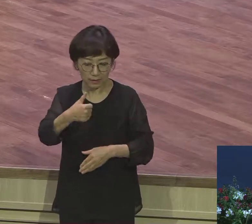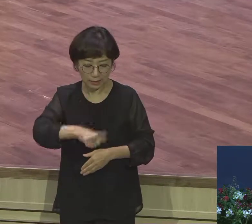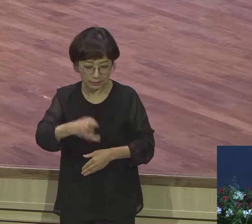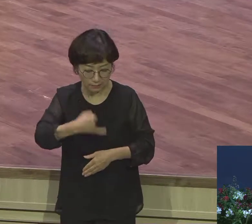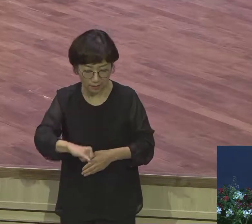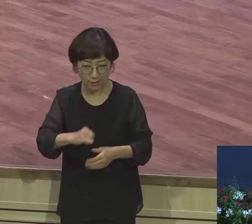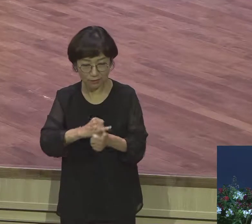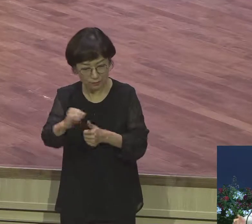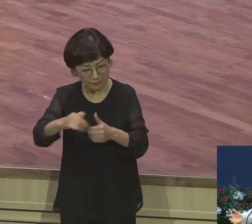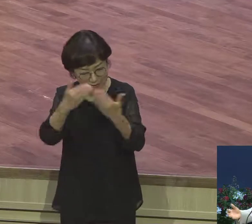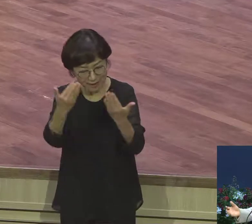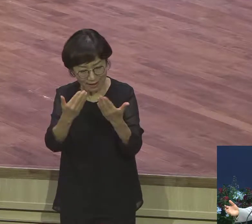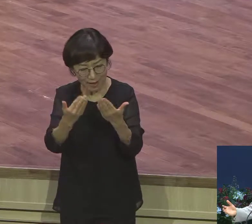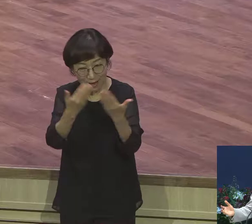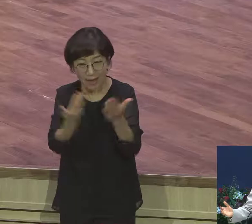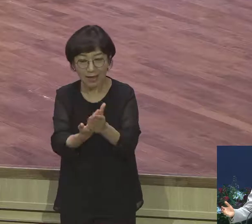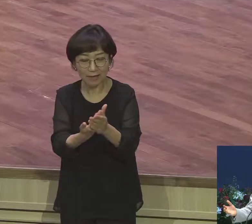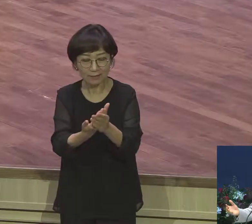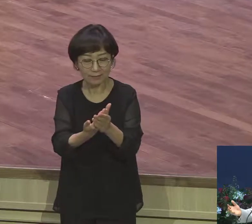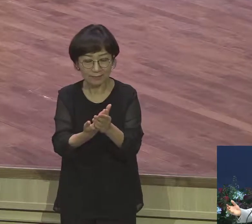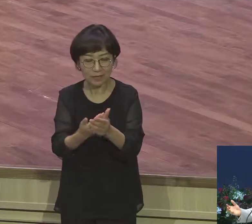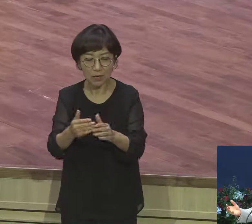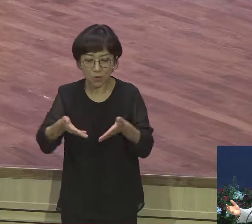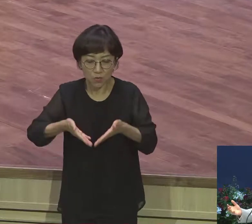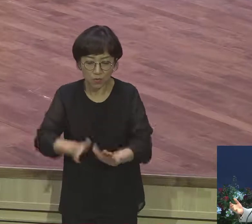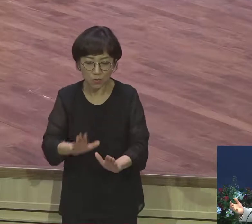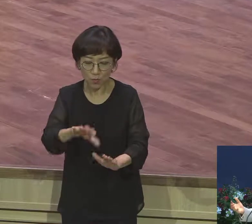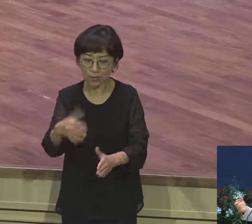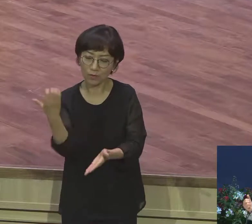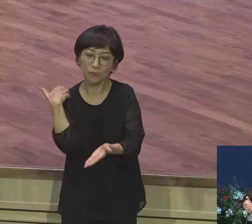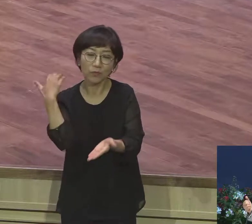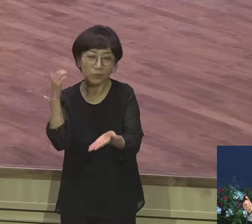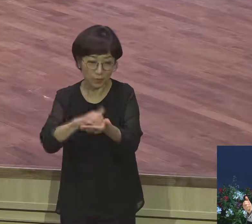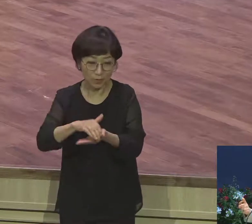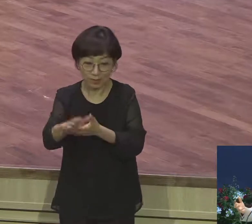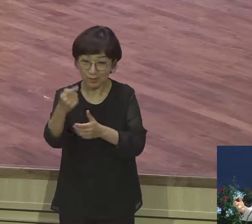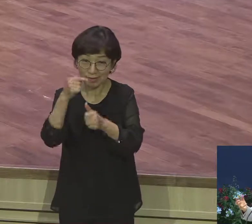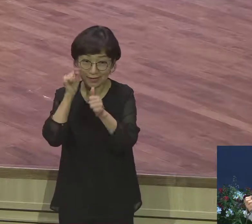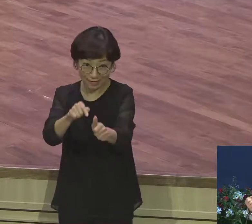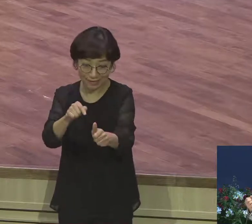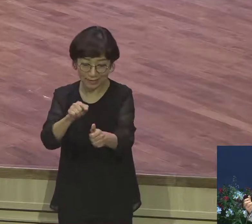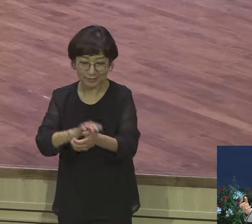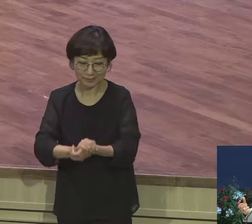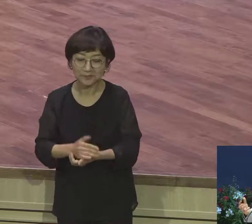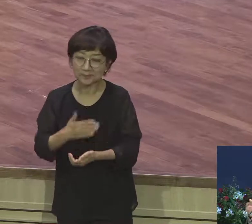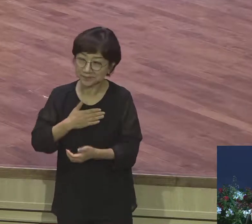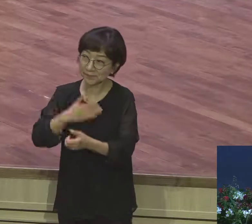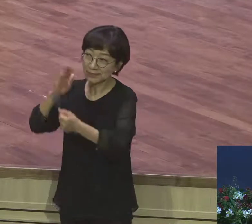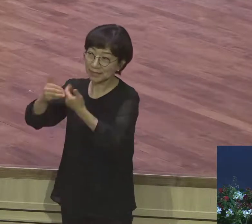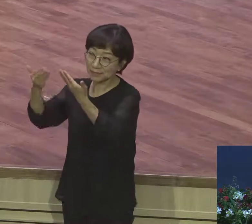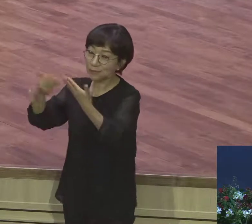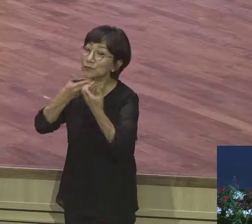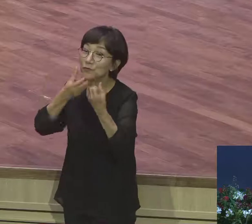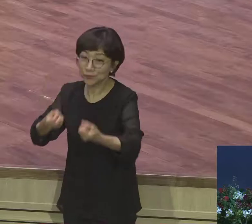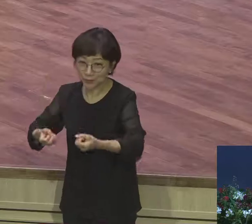하나님이 그동안 20년 동안 주신 그 축복 그 가축들 그 모든 소유물을 가지고